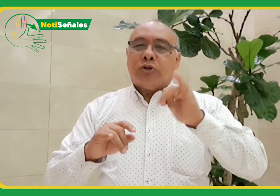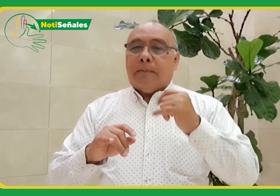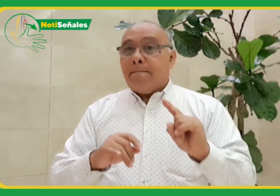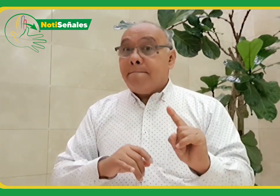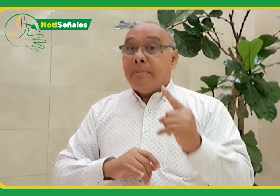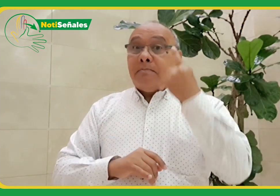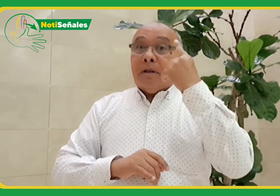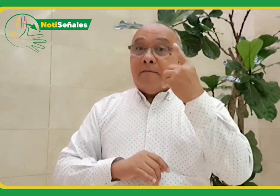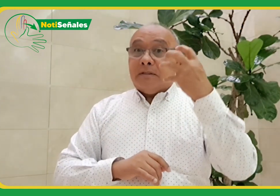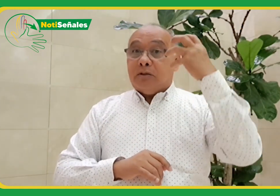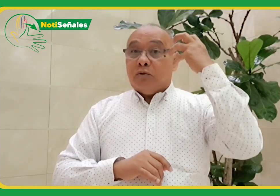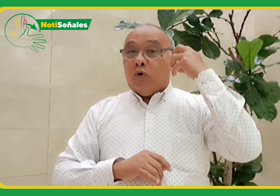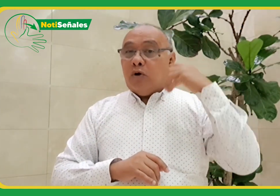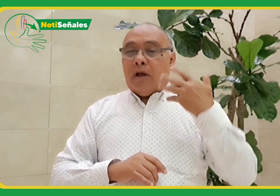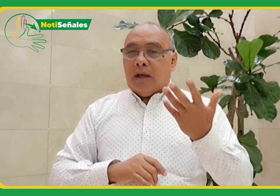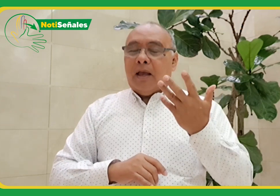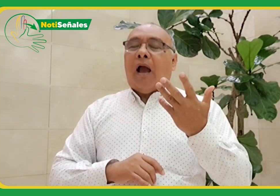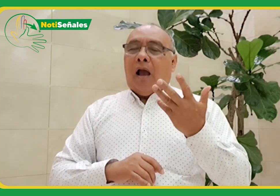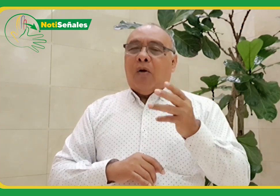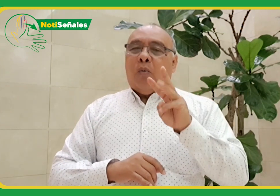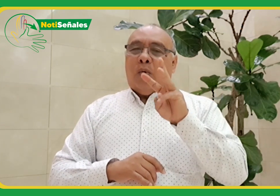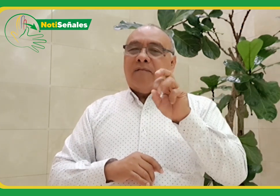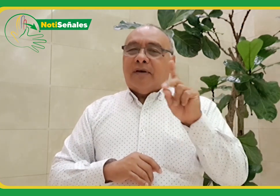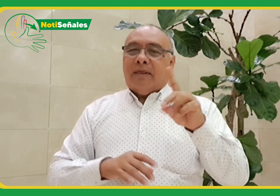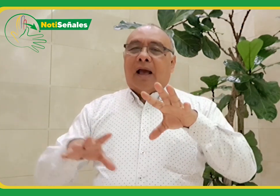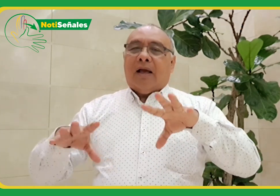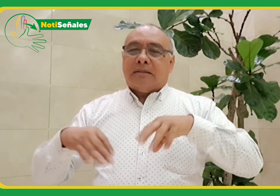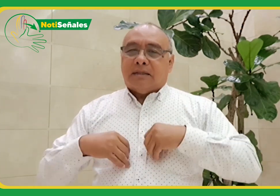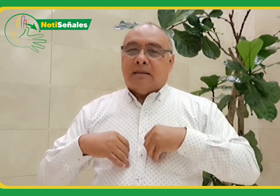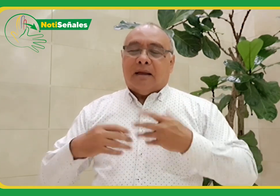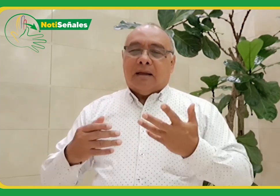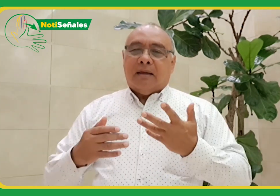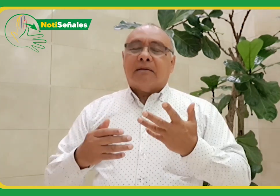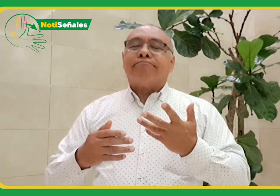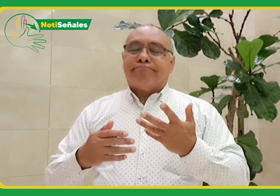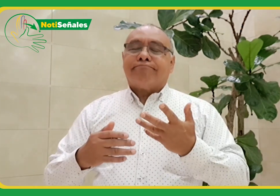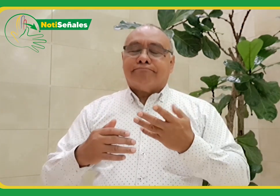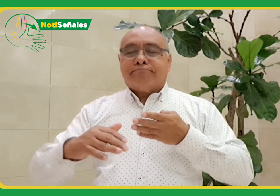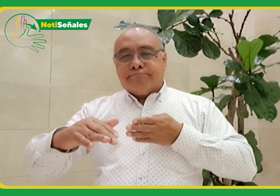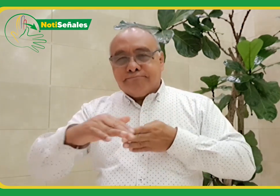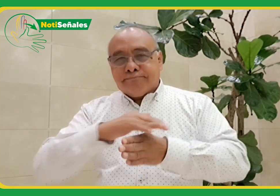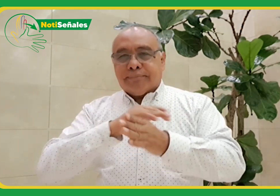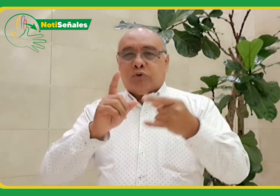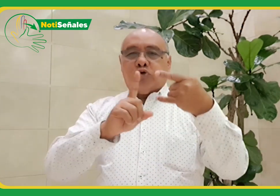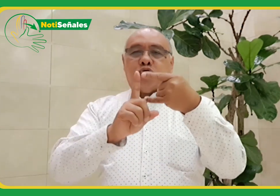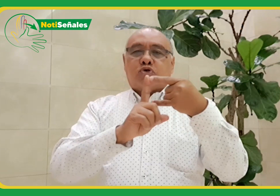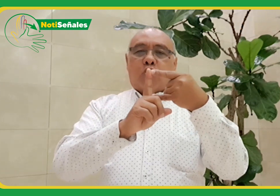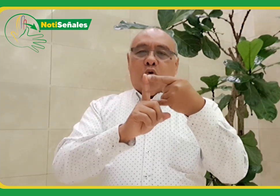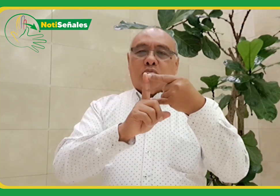pero al ser la primera vez en la historia en que la wfd aceptó el ingreso de delegados por vía zoom